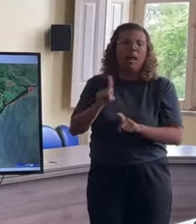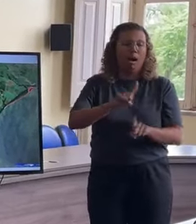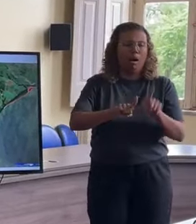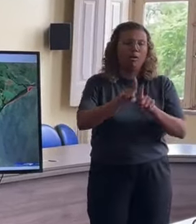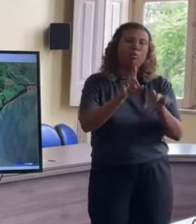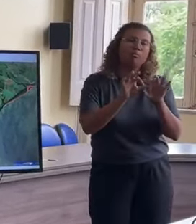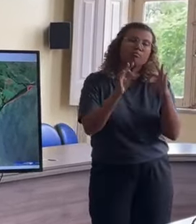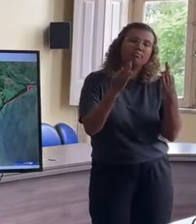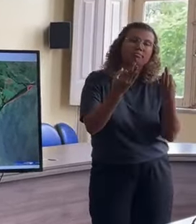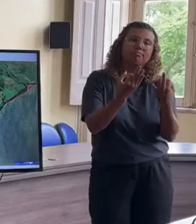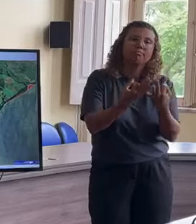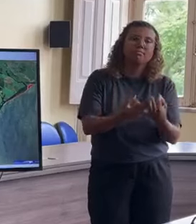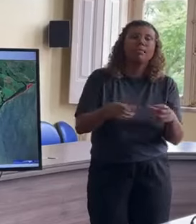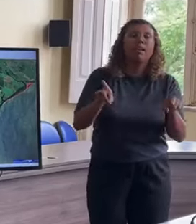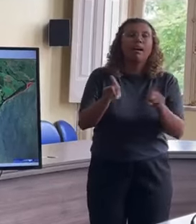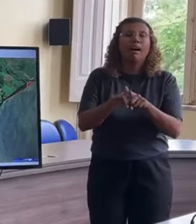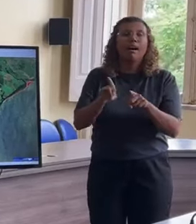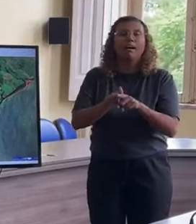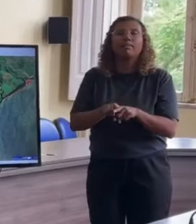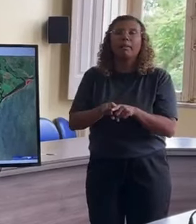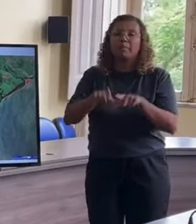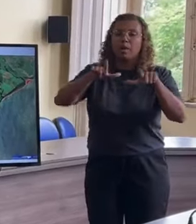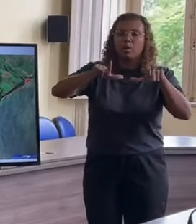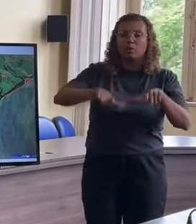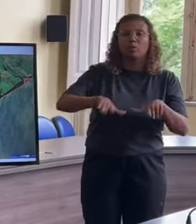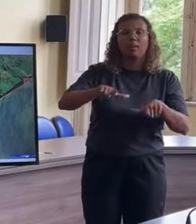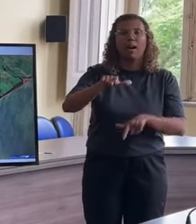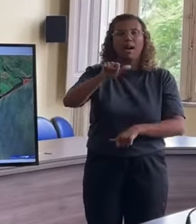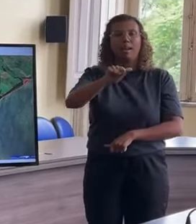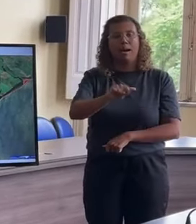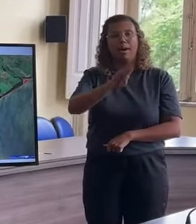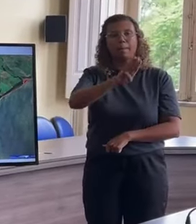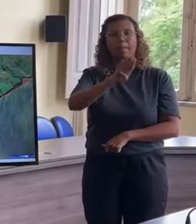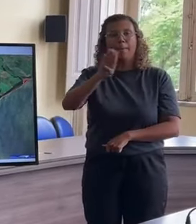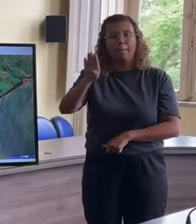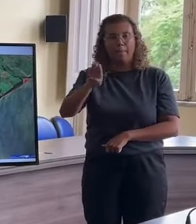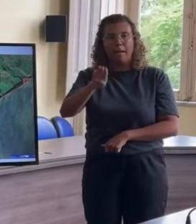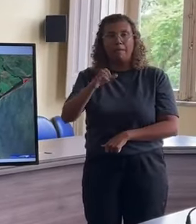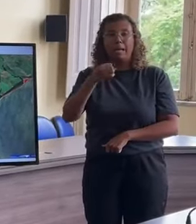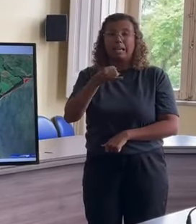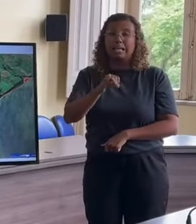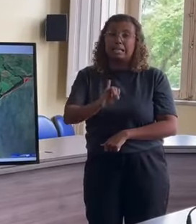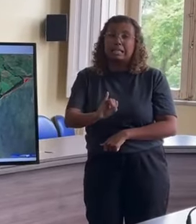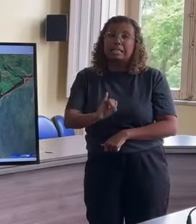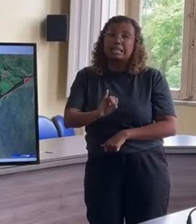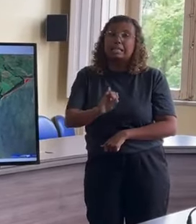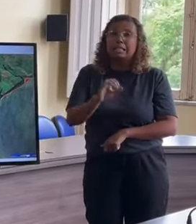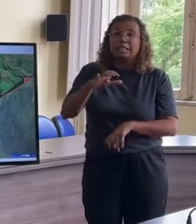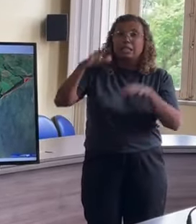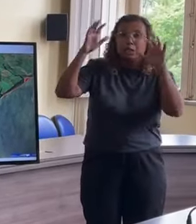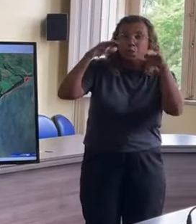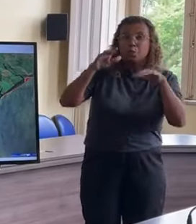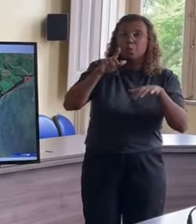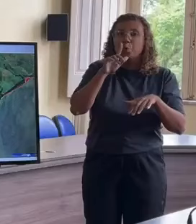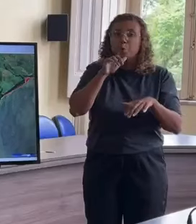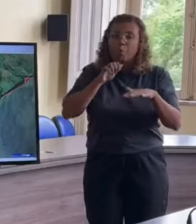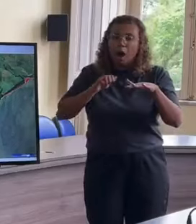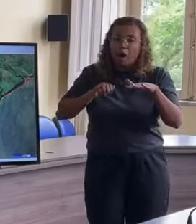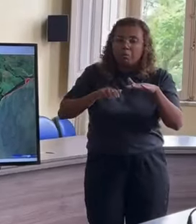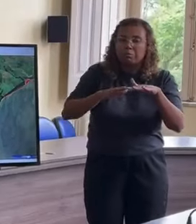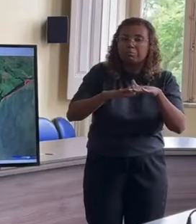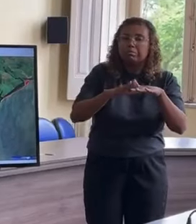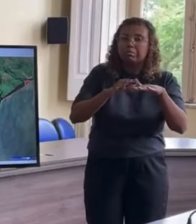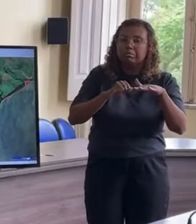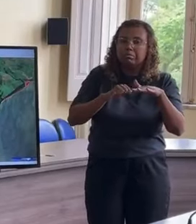estão lá. A ABB, por enquanto, é possível, se chegar água ali é uma lâmina muito baixa, se mudar o cenário